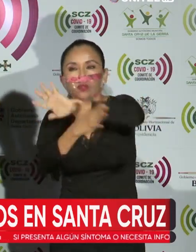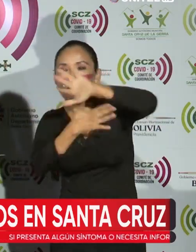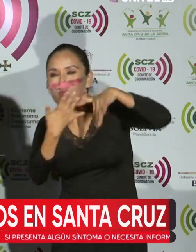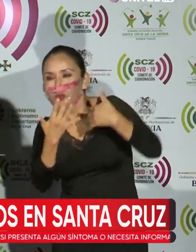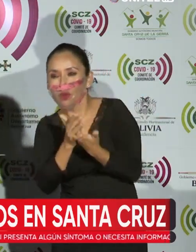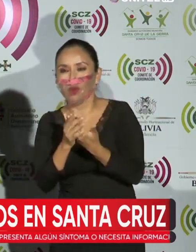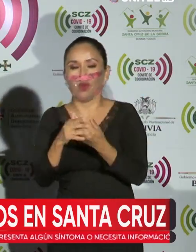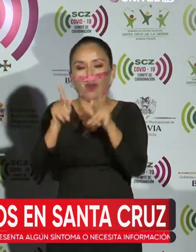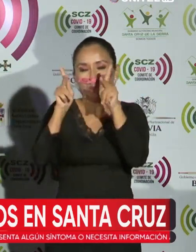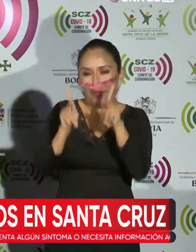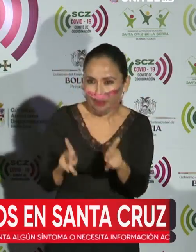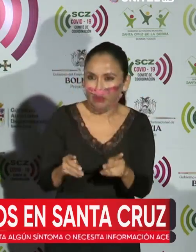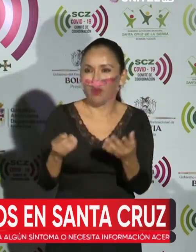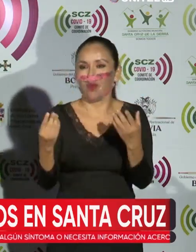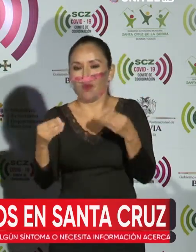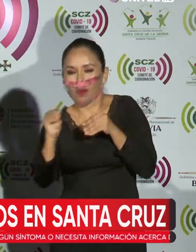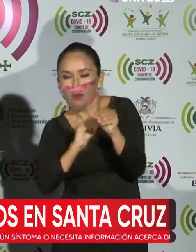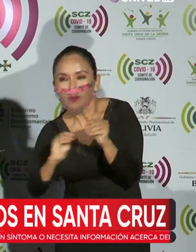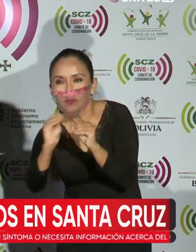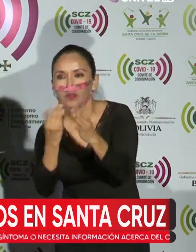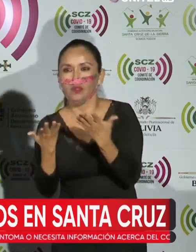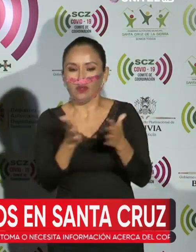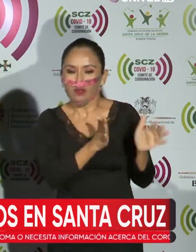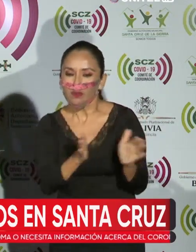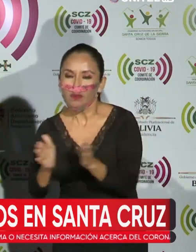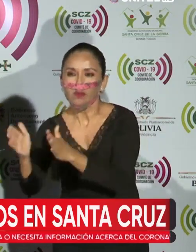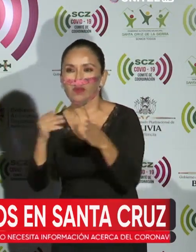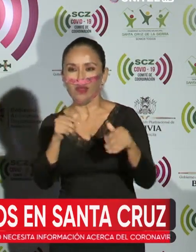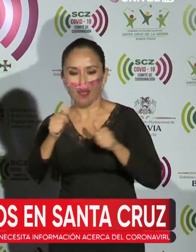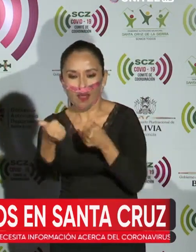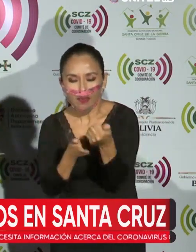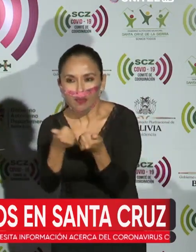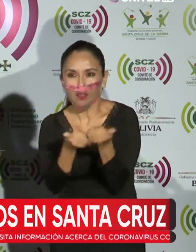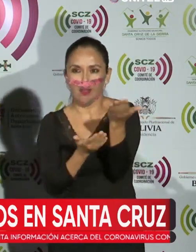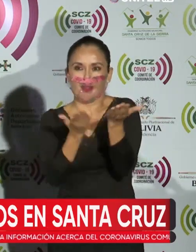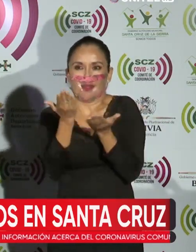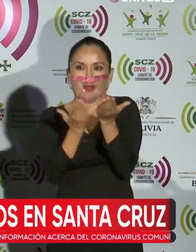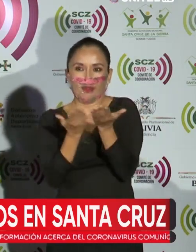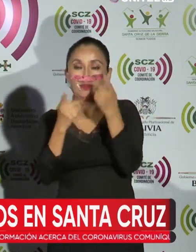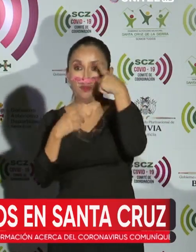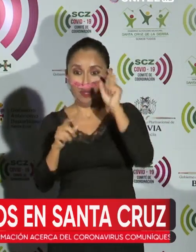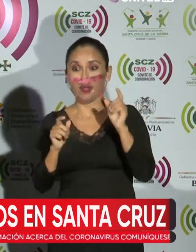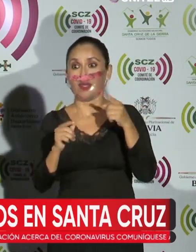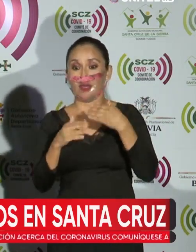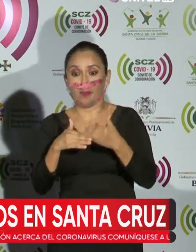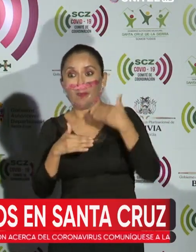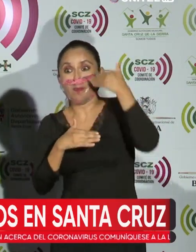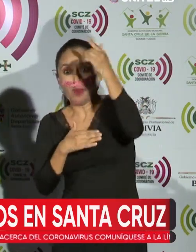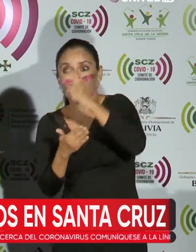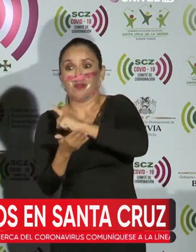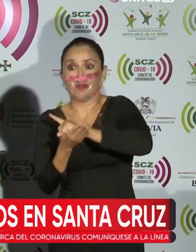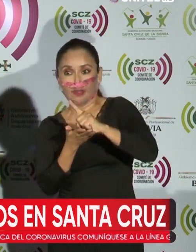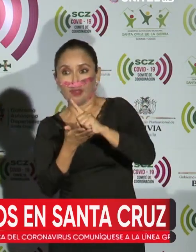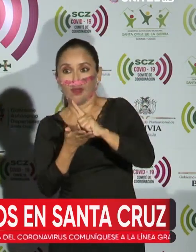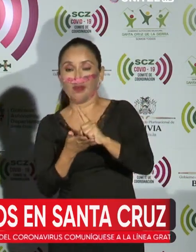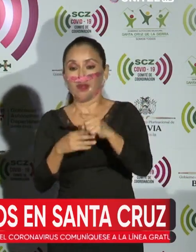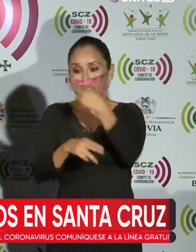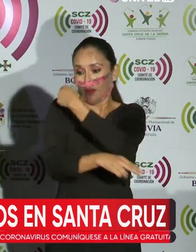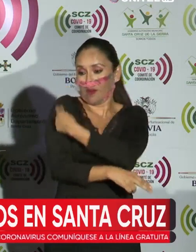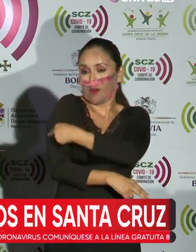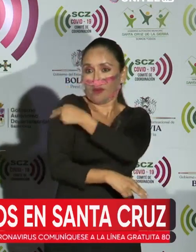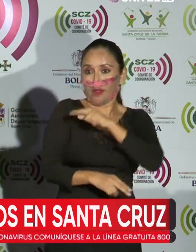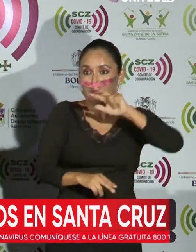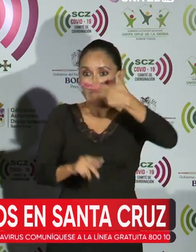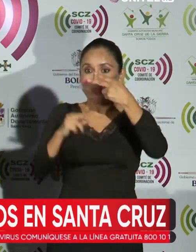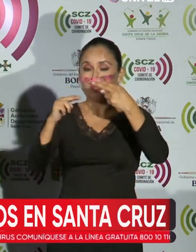cuestiones de personal, logística, administración y servicios para que desde la próxima semana el hospital